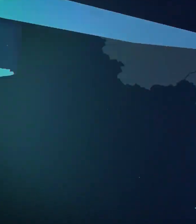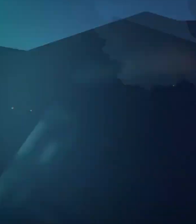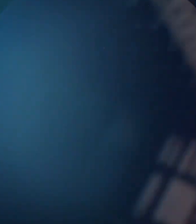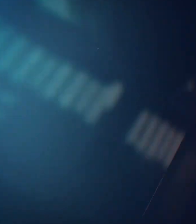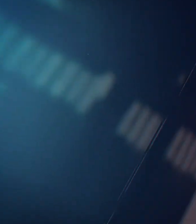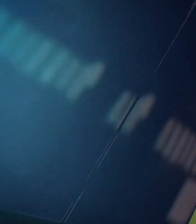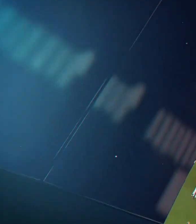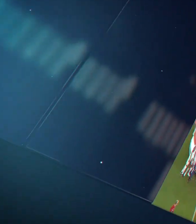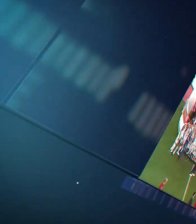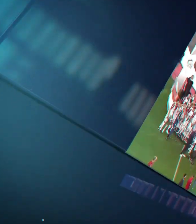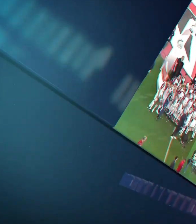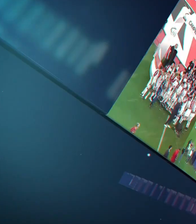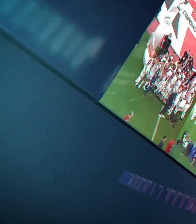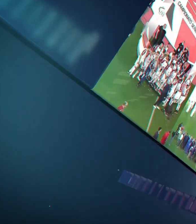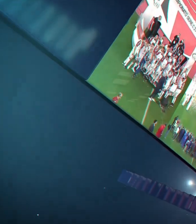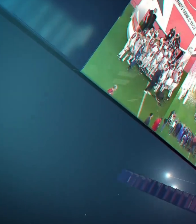Musica